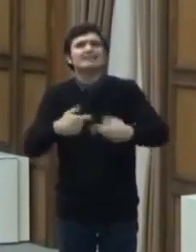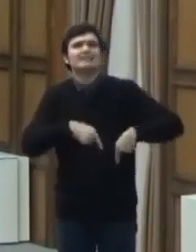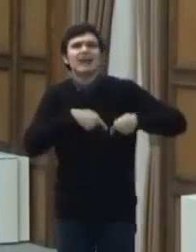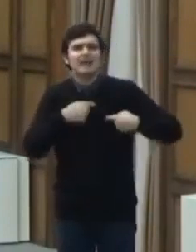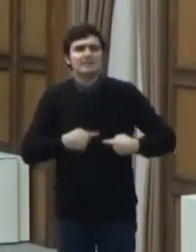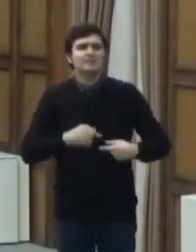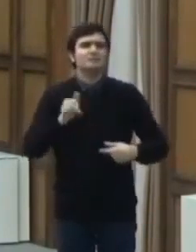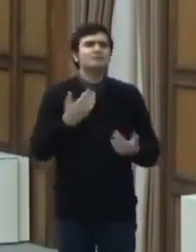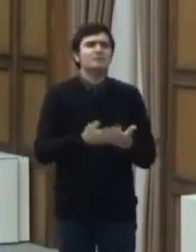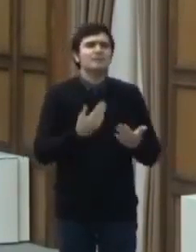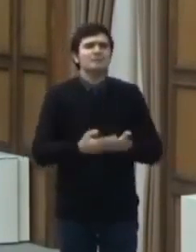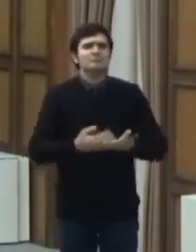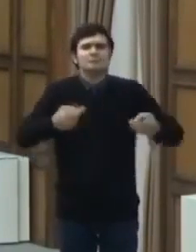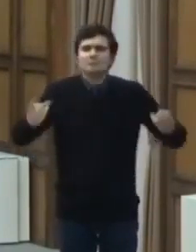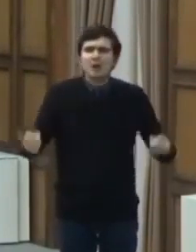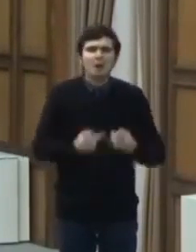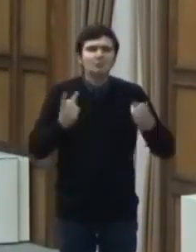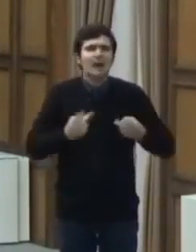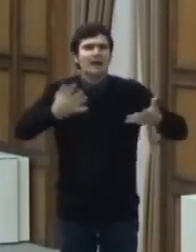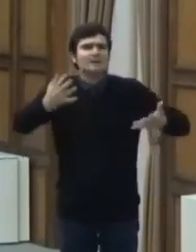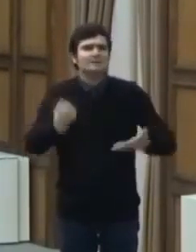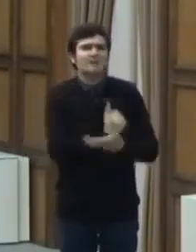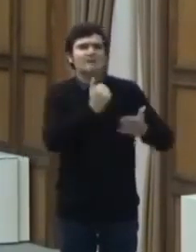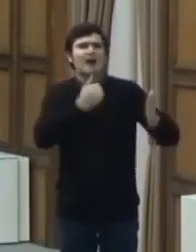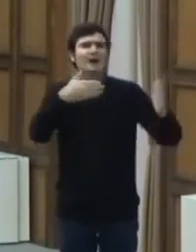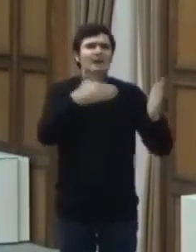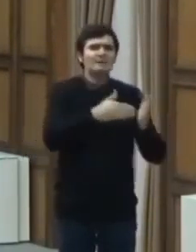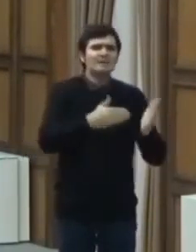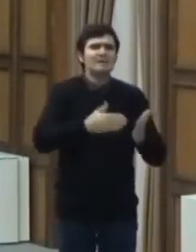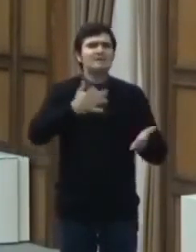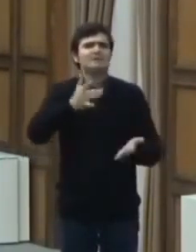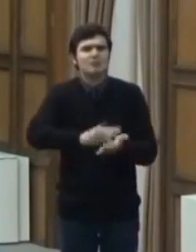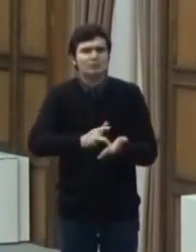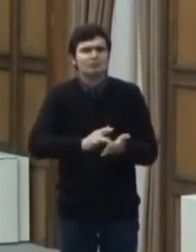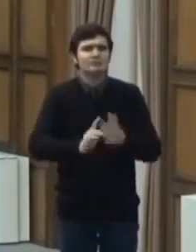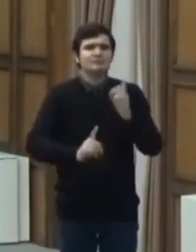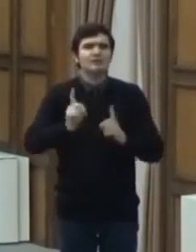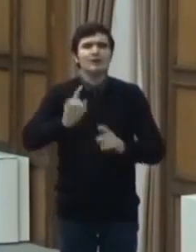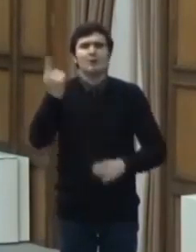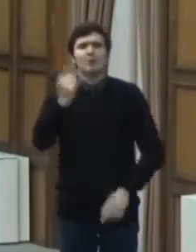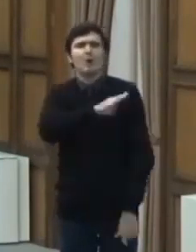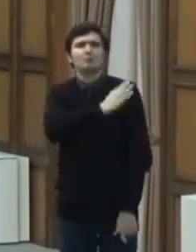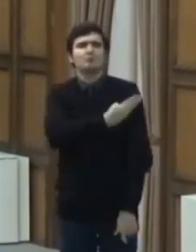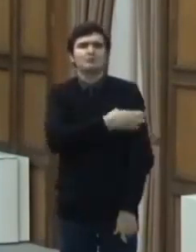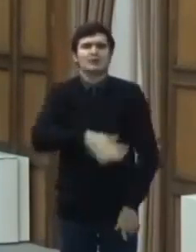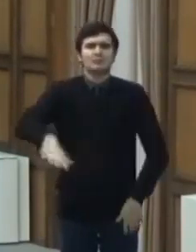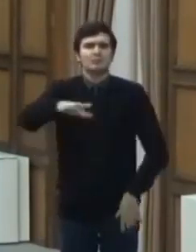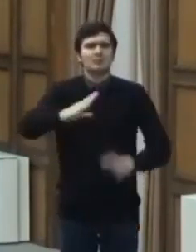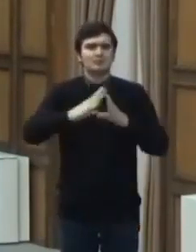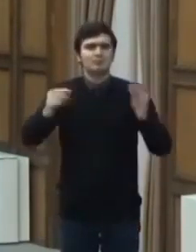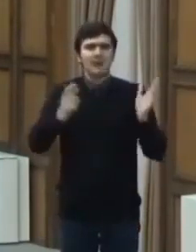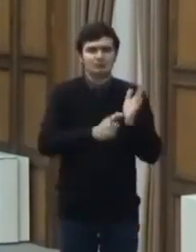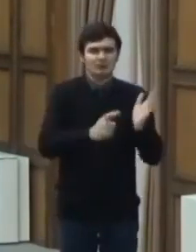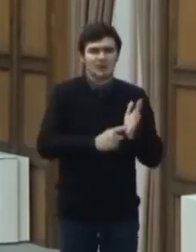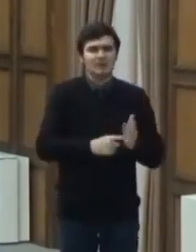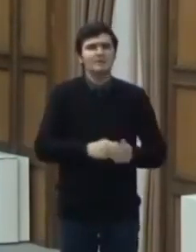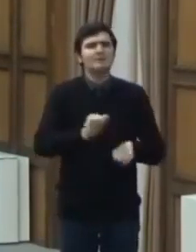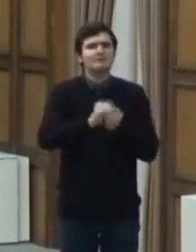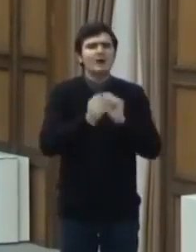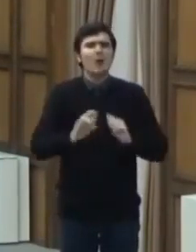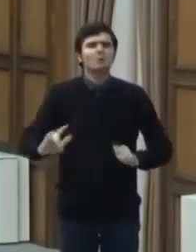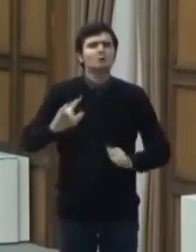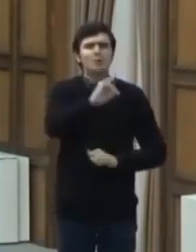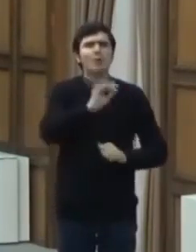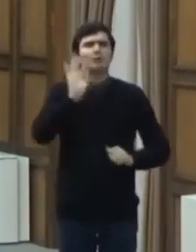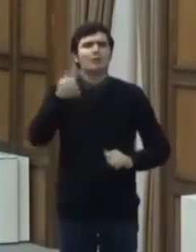sunt destinate căutării sălvării sau de intervenție în situații de urgență la solicitarea unei autorități publice din România, cele care au